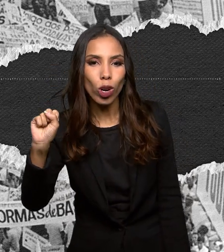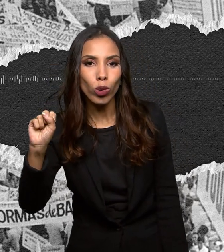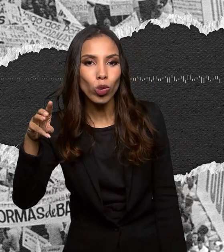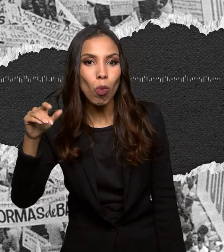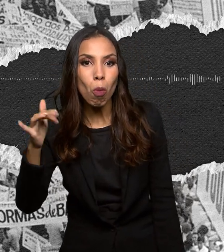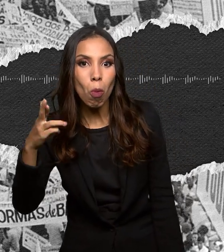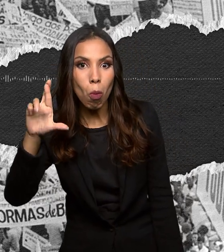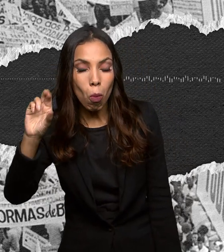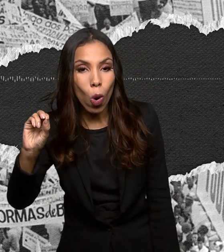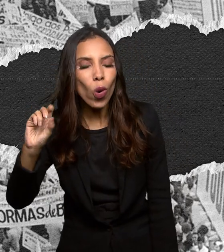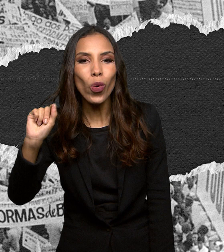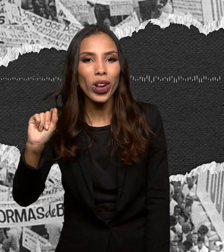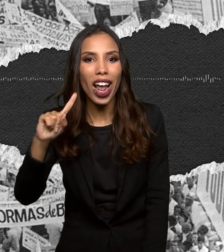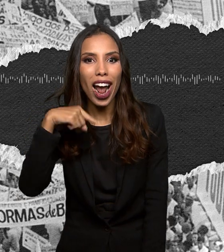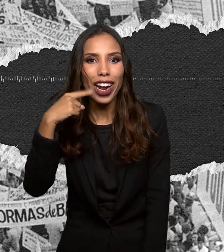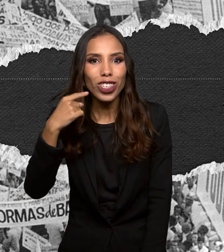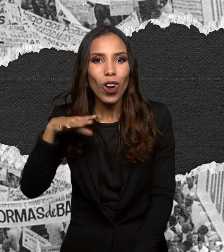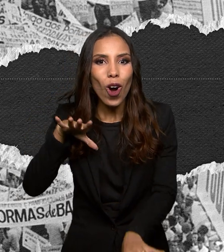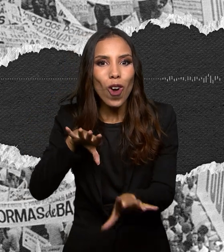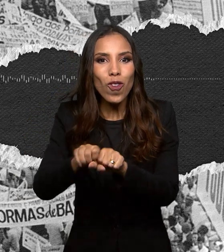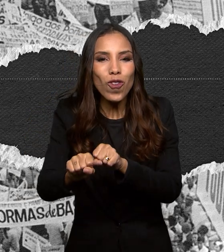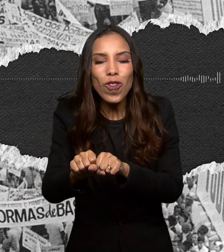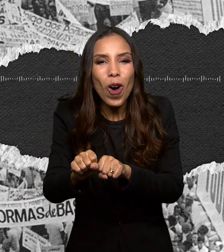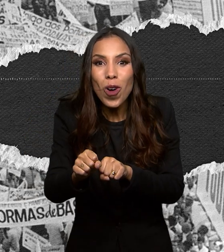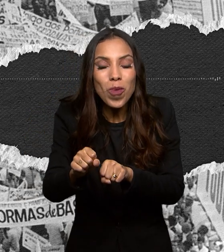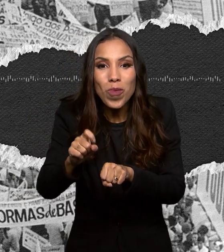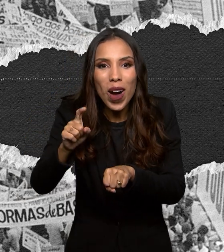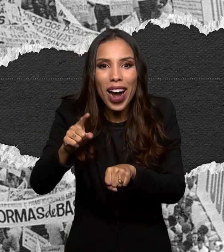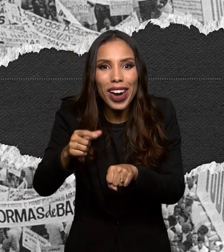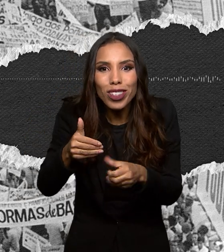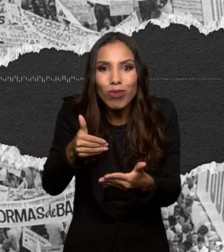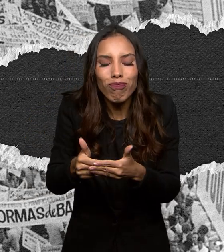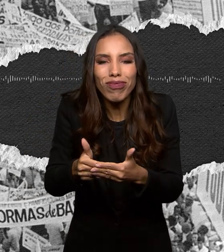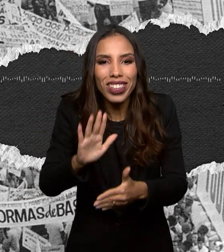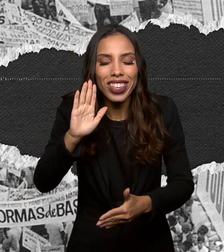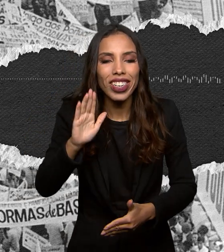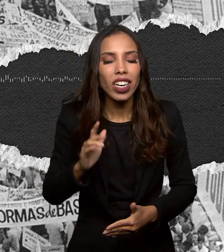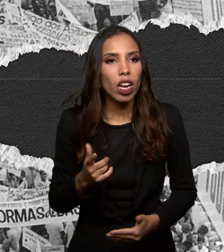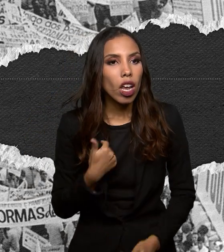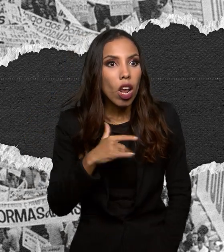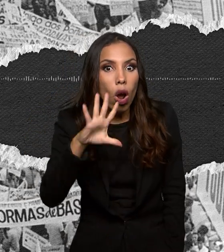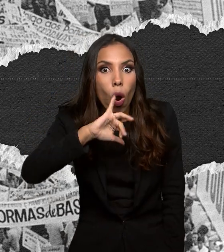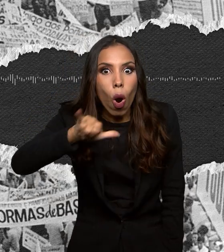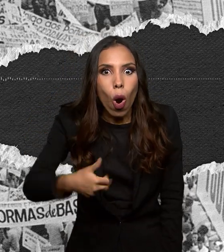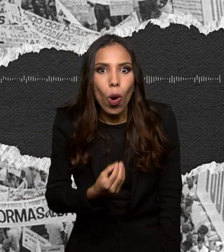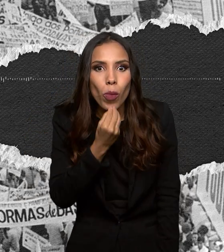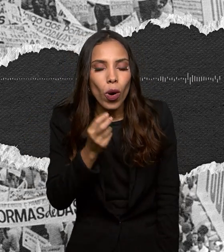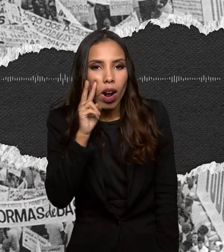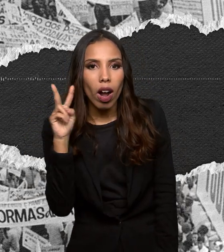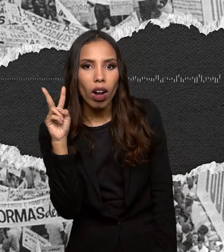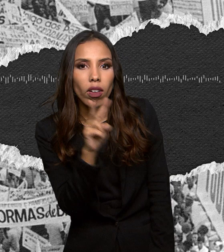oportunidade de ver o espaço em frente na central do Brasil